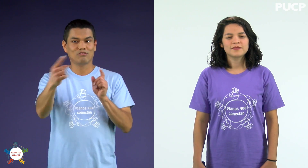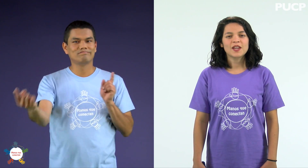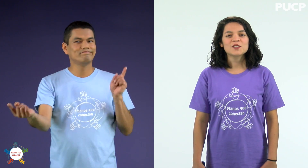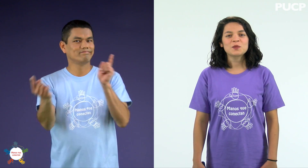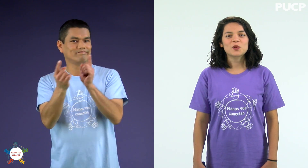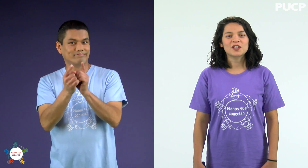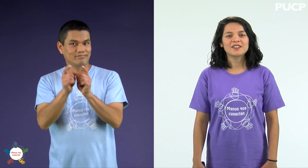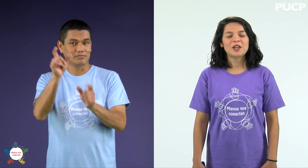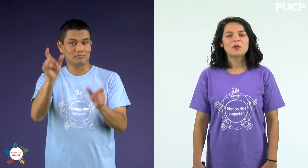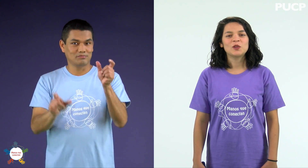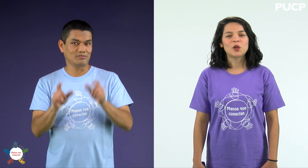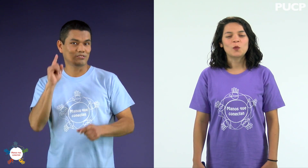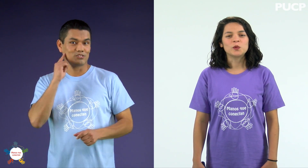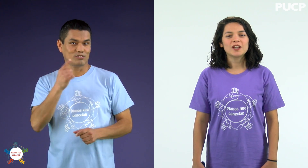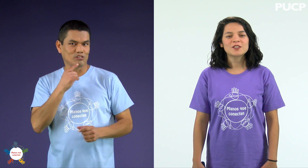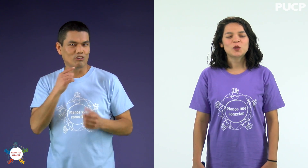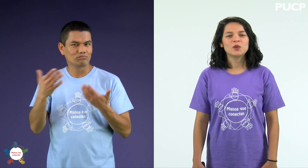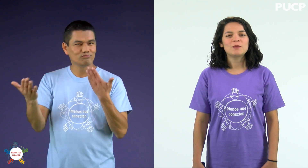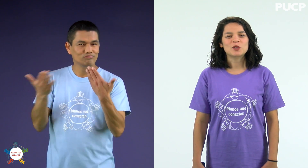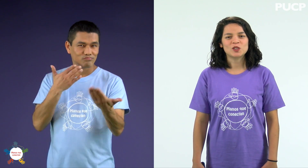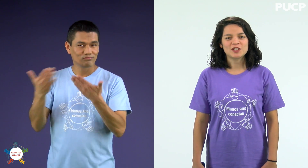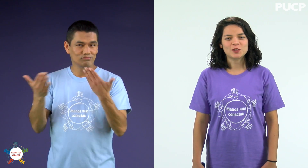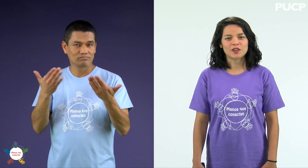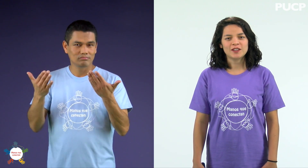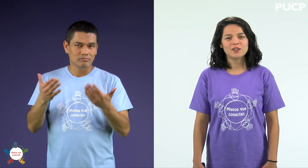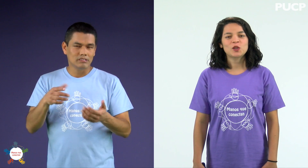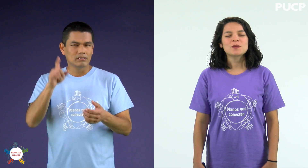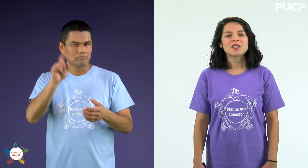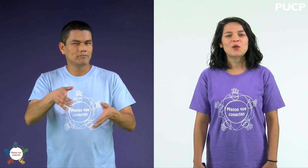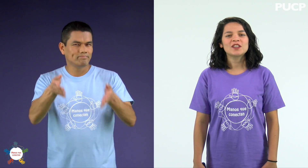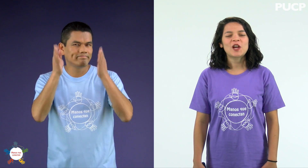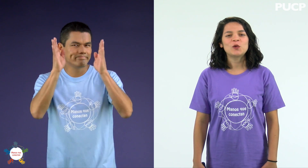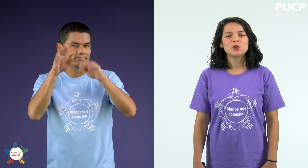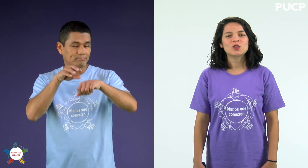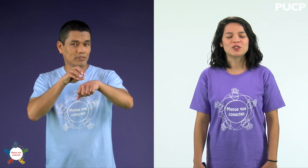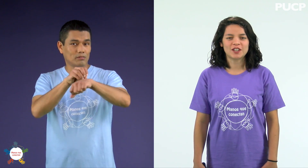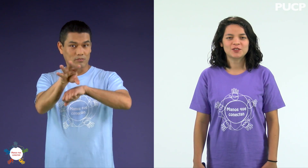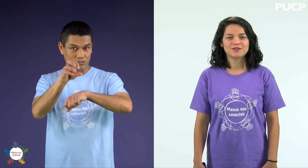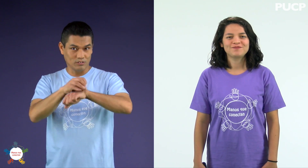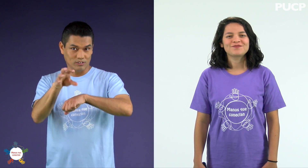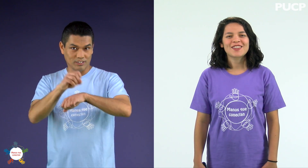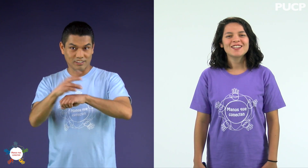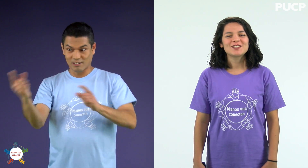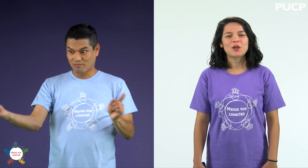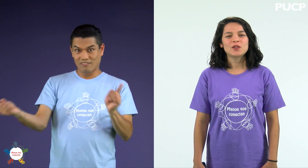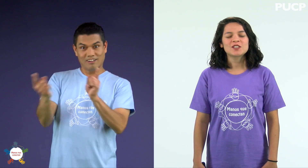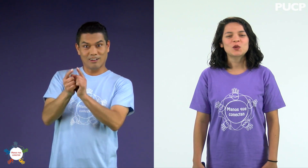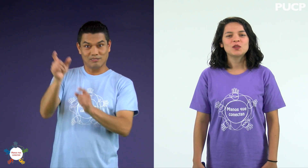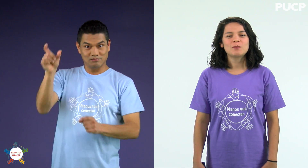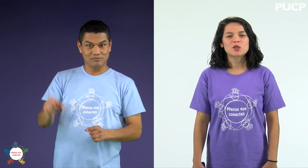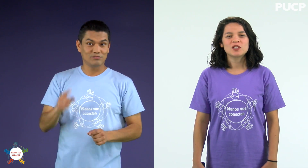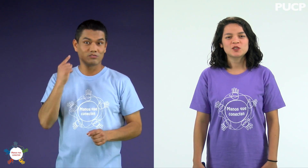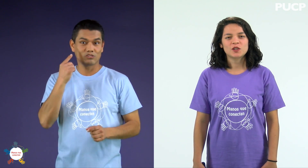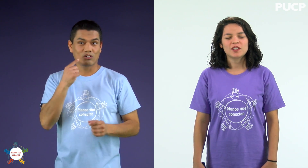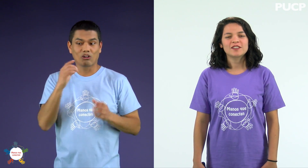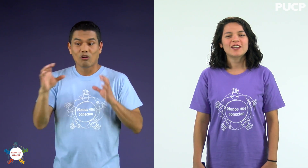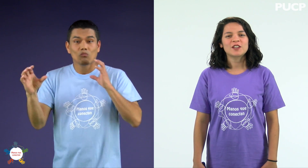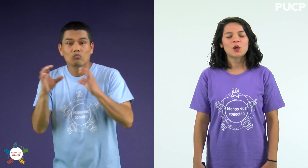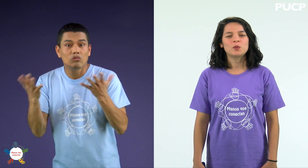Es importante que cuando te comuniques con una persona sorda, tomes en cuenta algunos consejos. Si te encuentras con una persona sorda, trata de